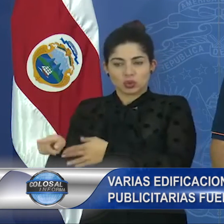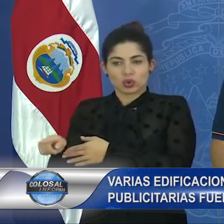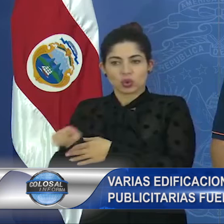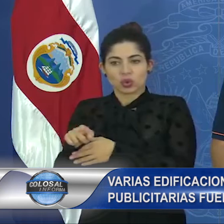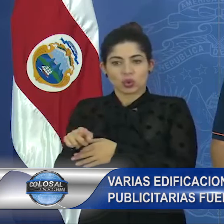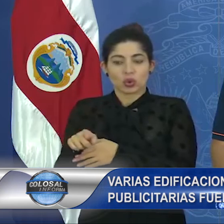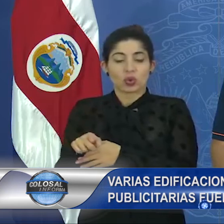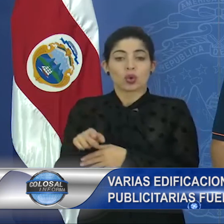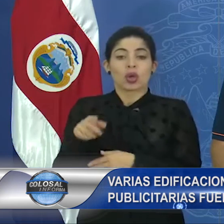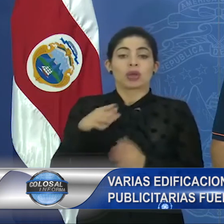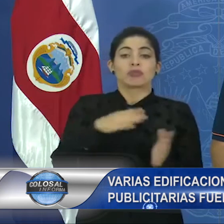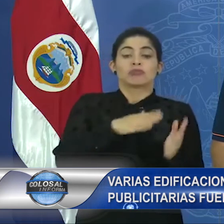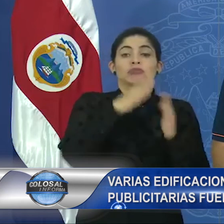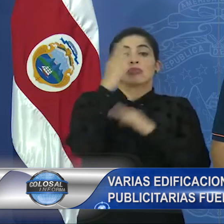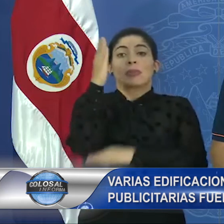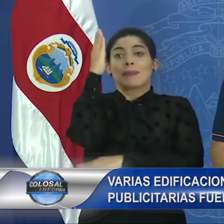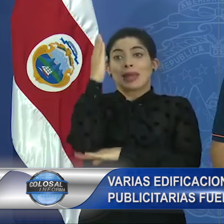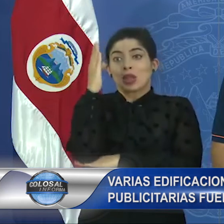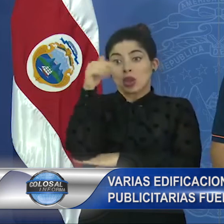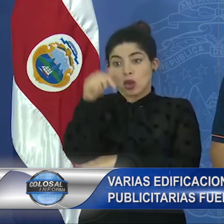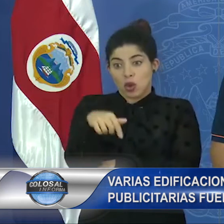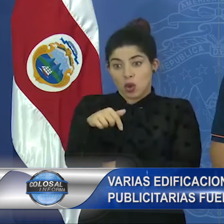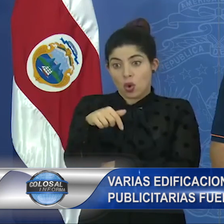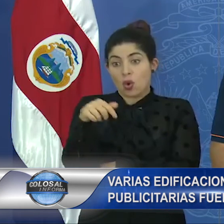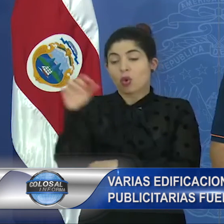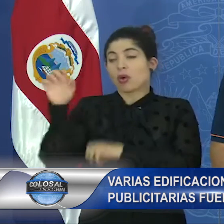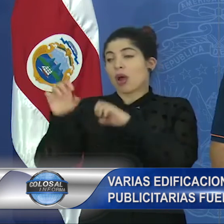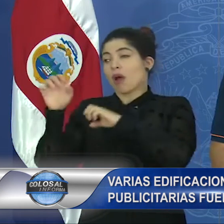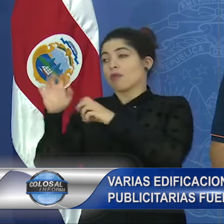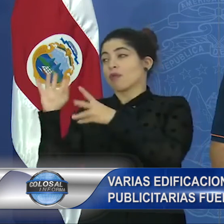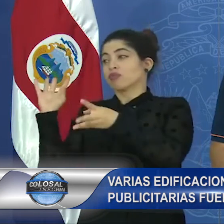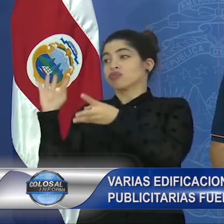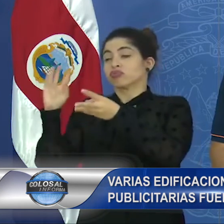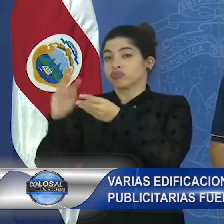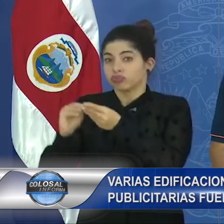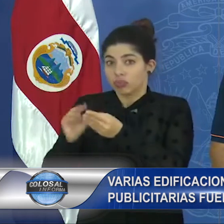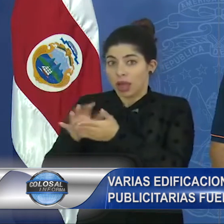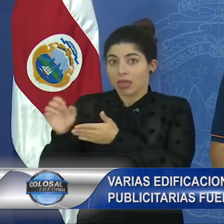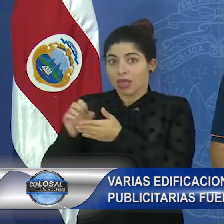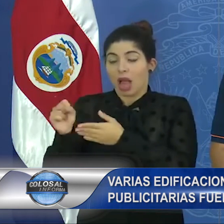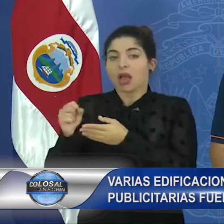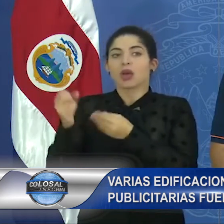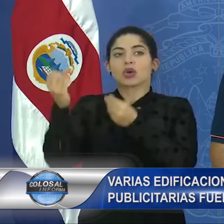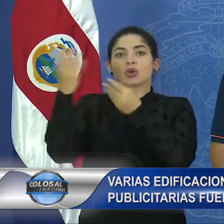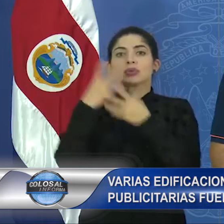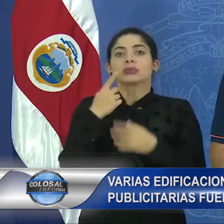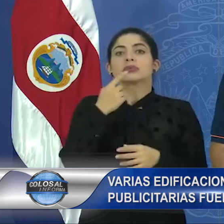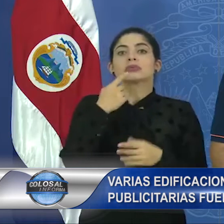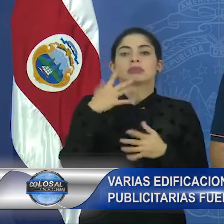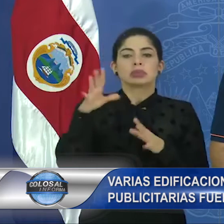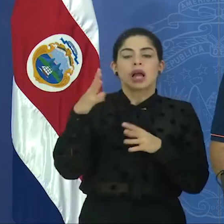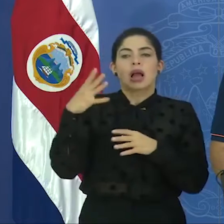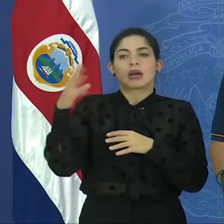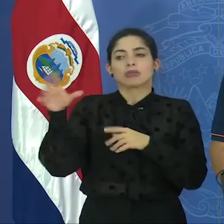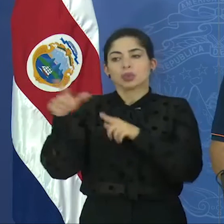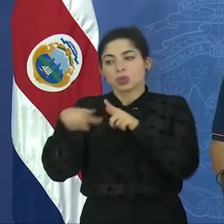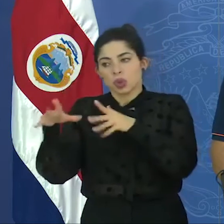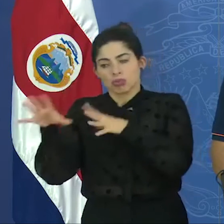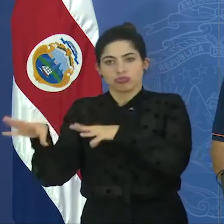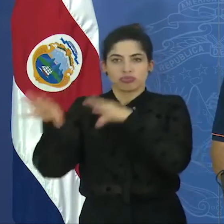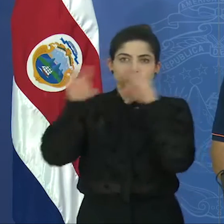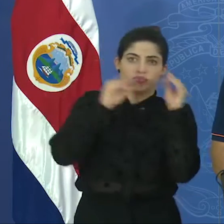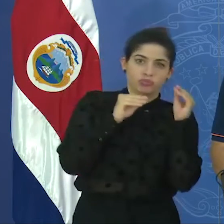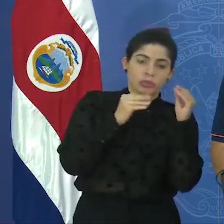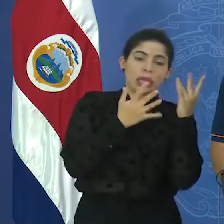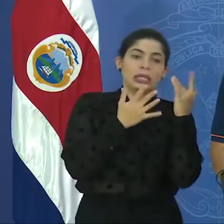A eso de mediodía de hoy los equipos de evaluación preliminar de daños han salido de la zona y estamos a la